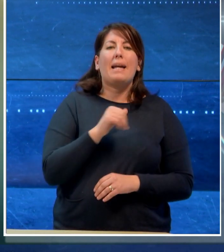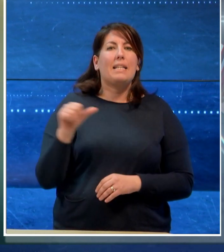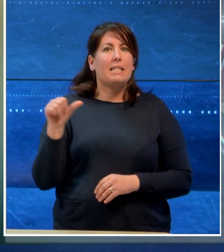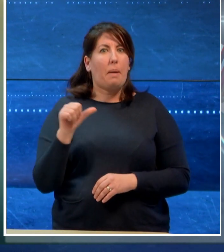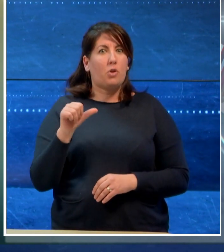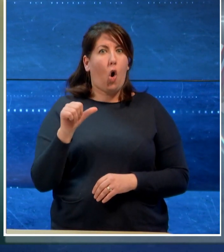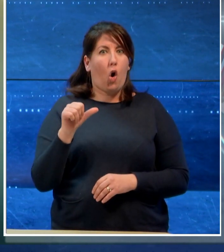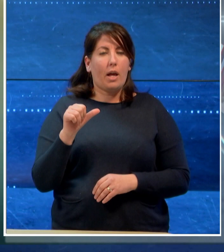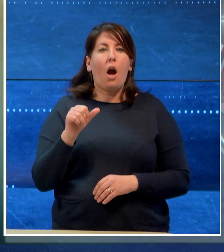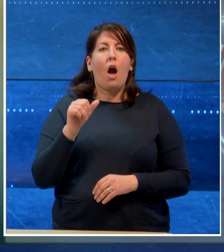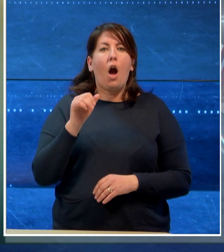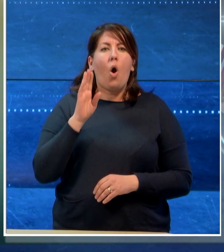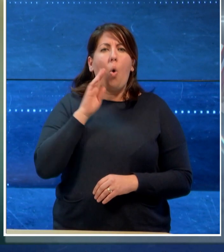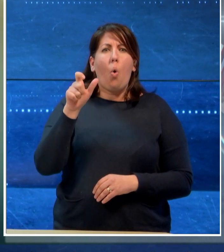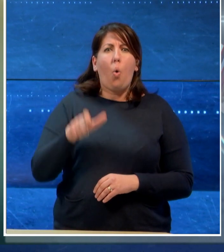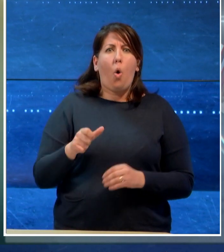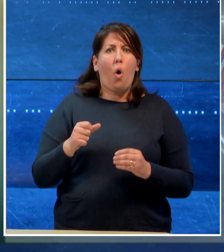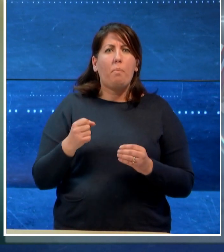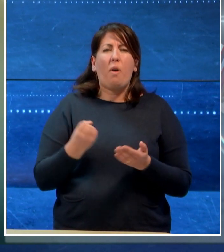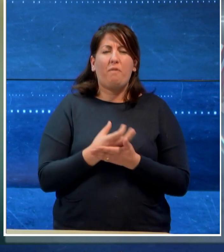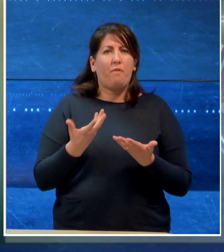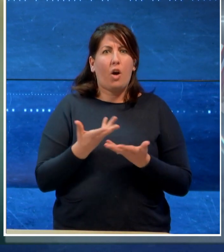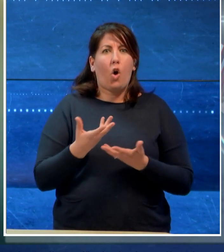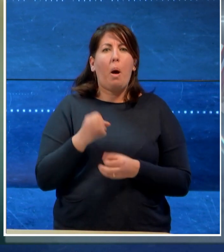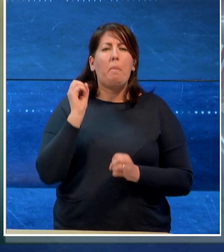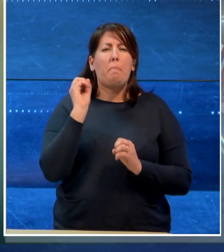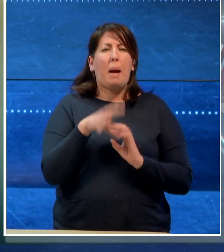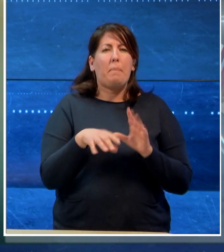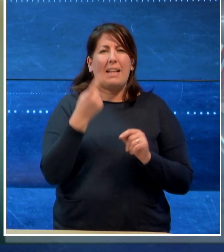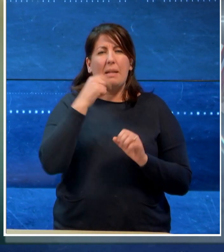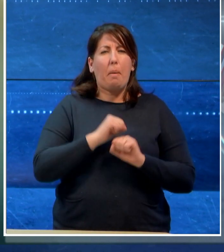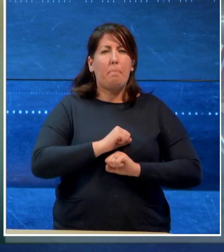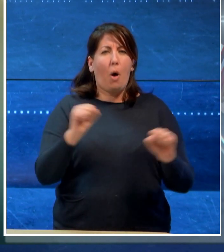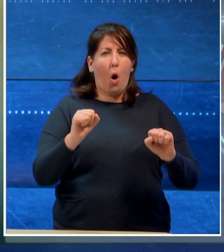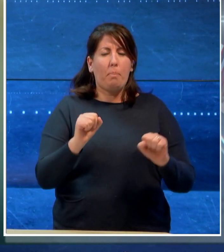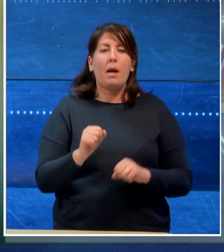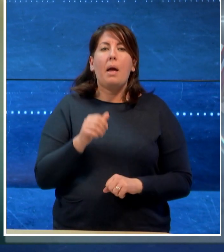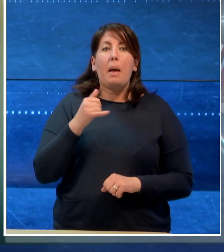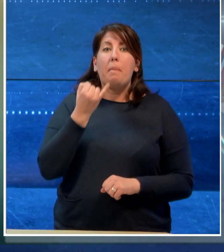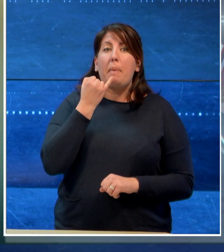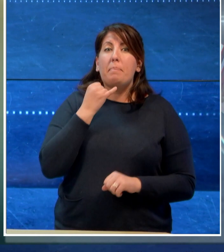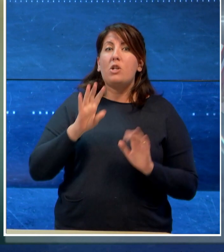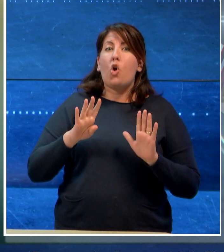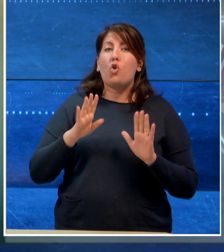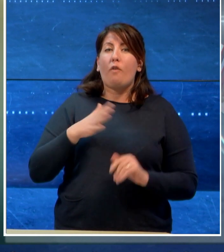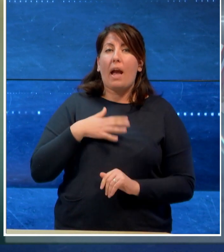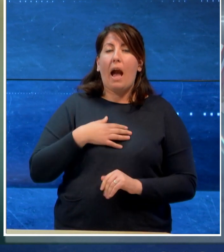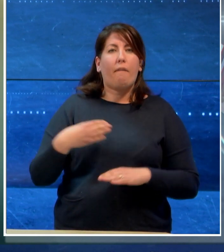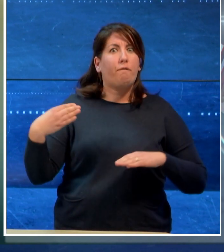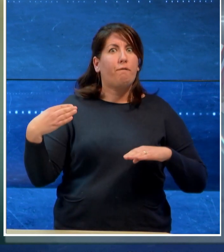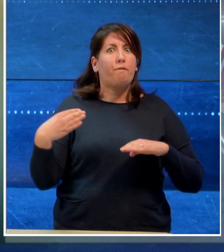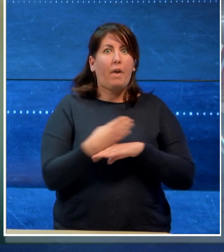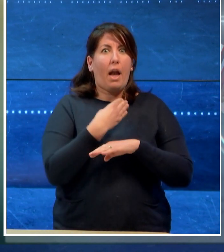fatto esplodere un petardo causando il ferimento di un bambino di 9 anni, immediatamente